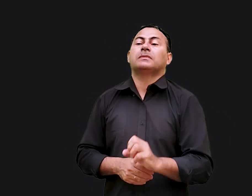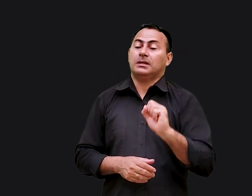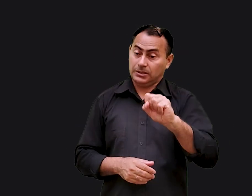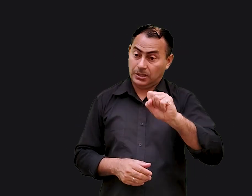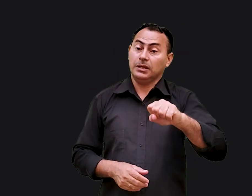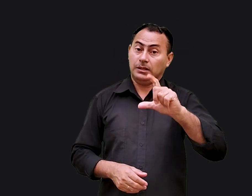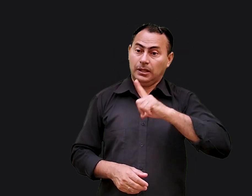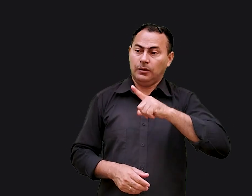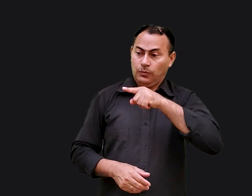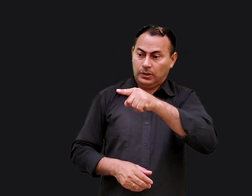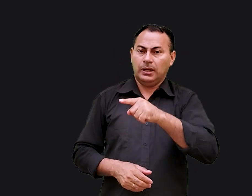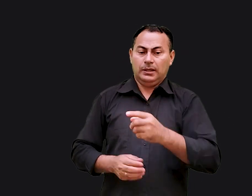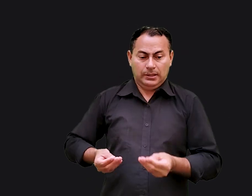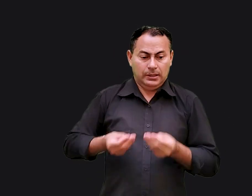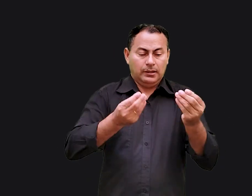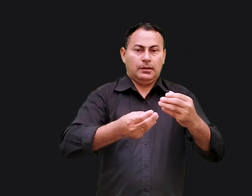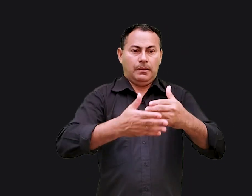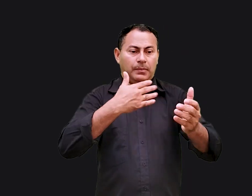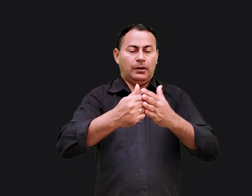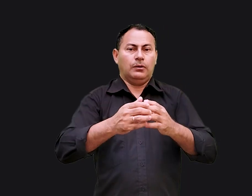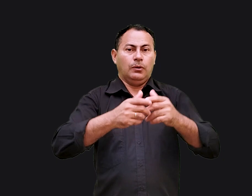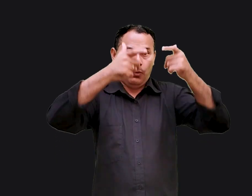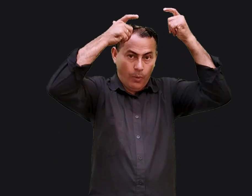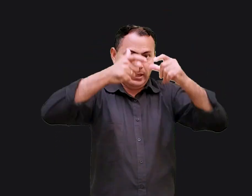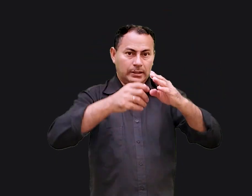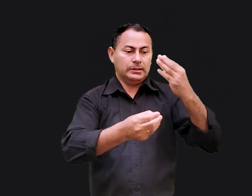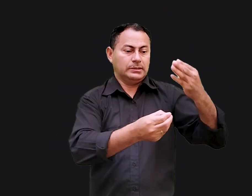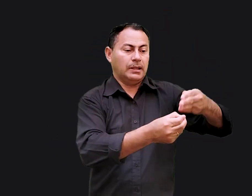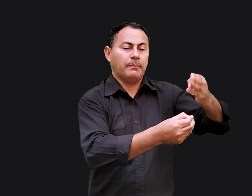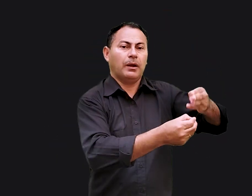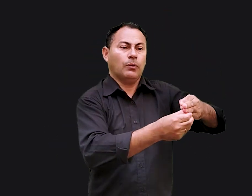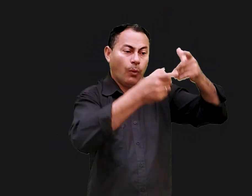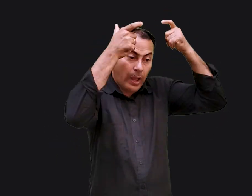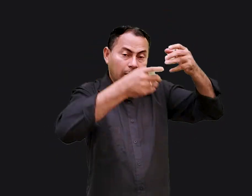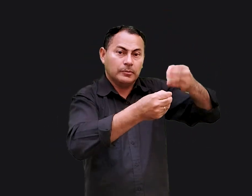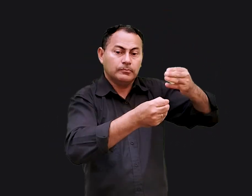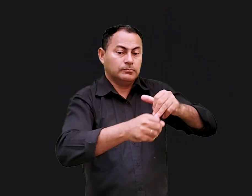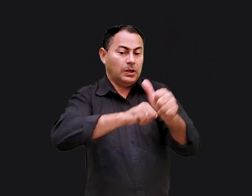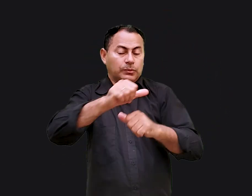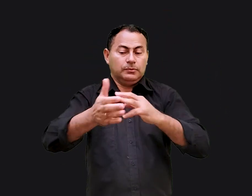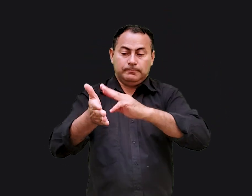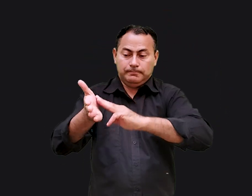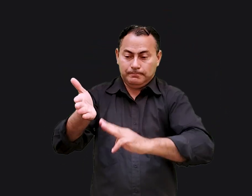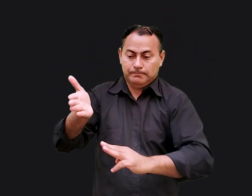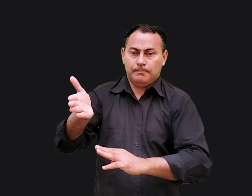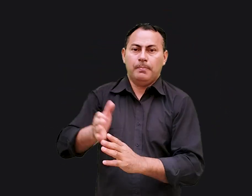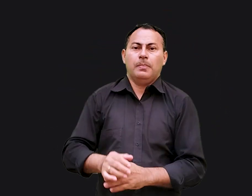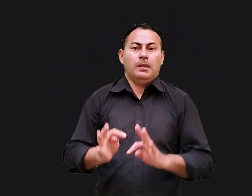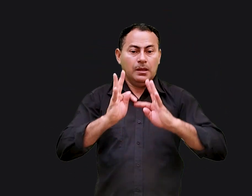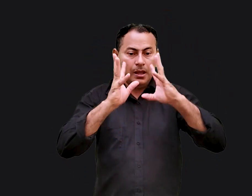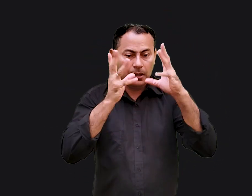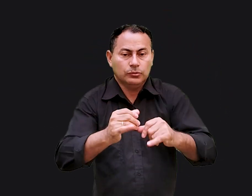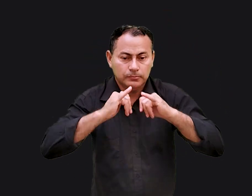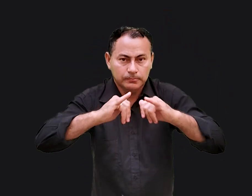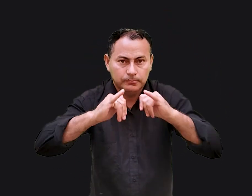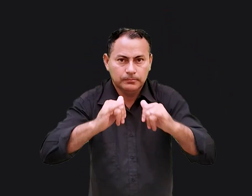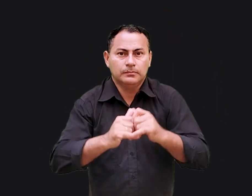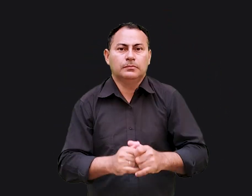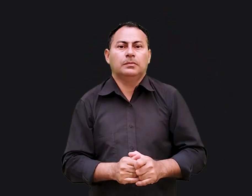respondeu ah você será entregue nas mãos do rei da Babilônia ele não mudou sua mensagem e tudo que ele